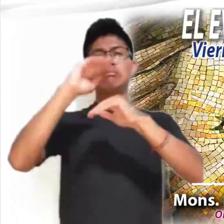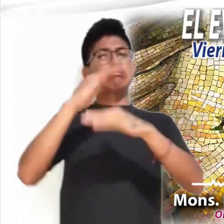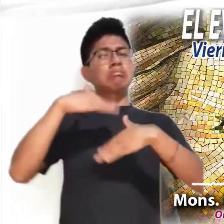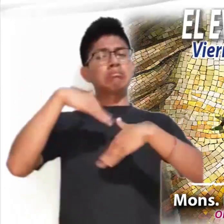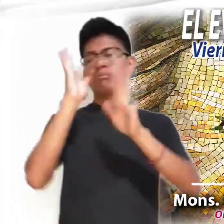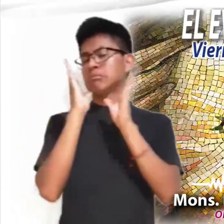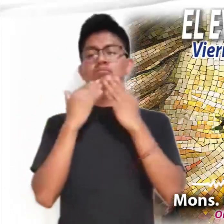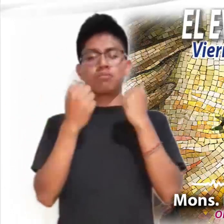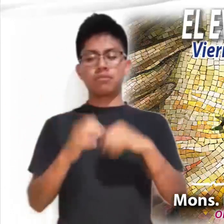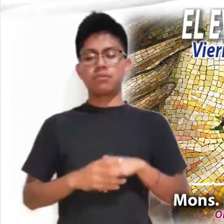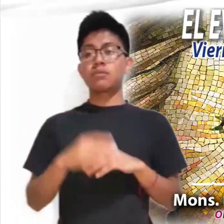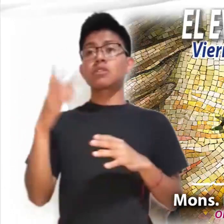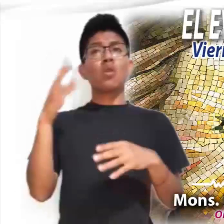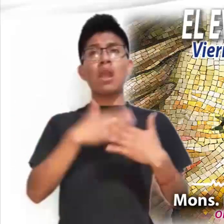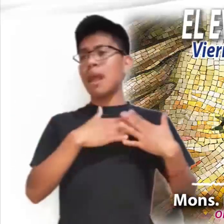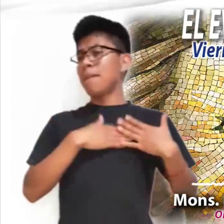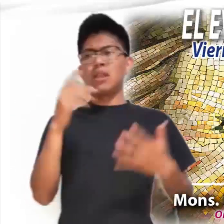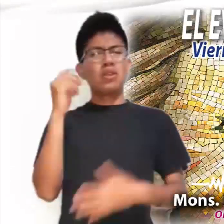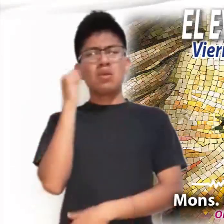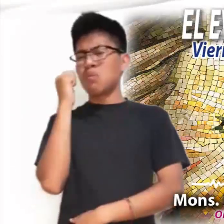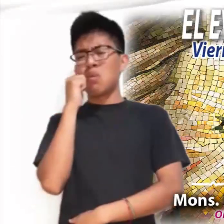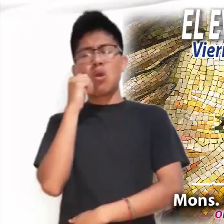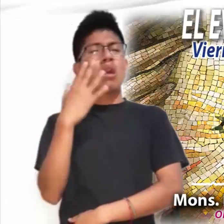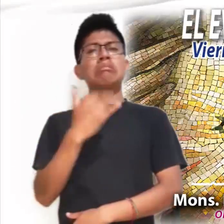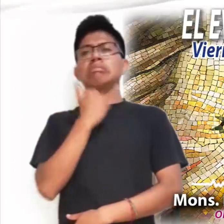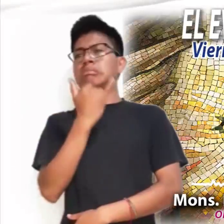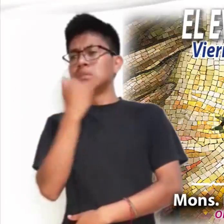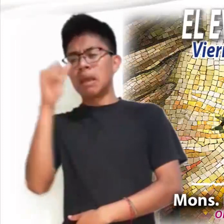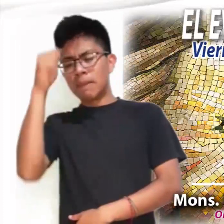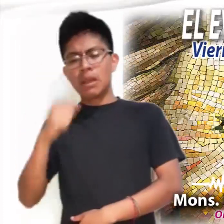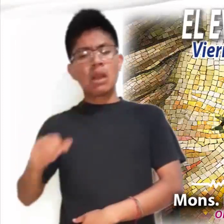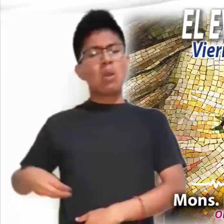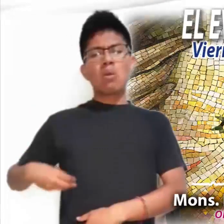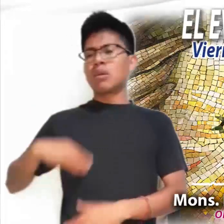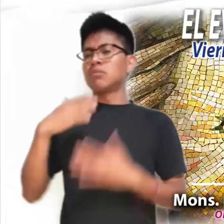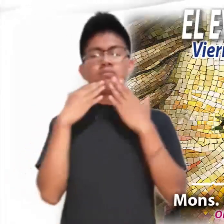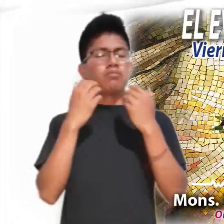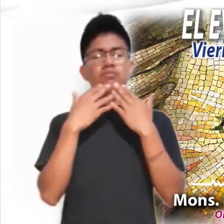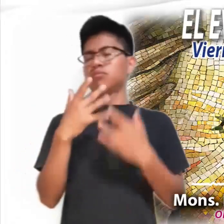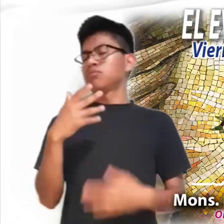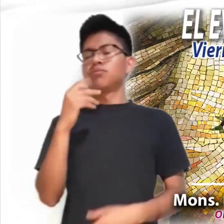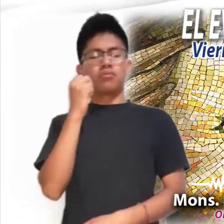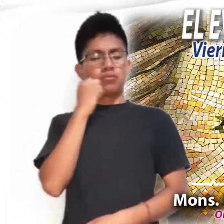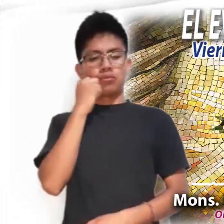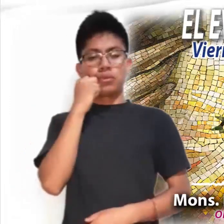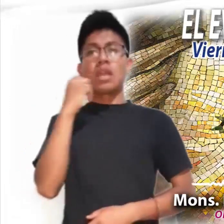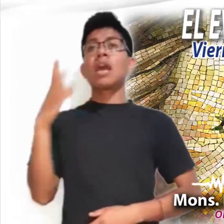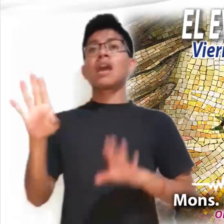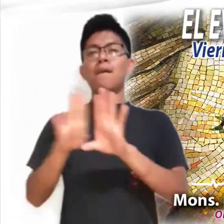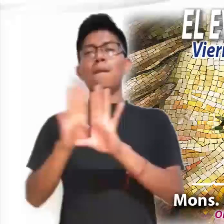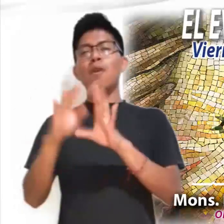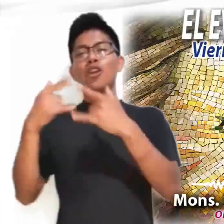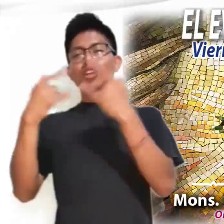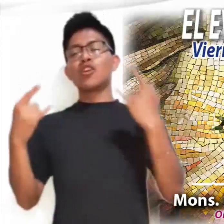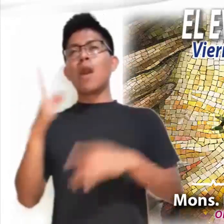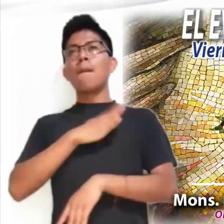nuestras fallas. Hace realidad lo que nos narraba en su parábola del buen pastor. Da la vida por sus ovejas.